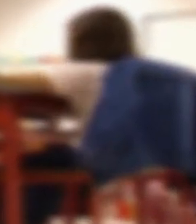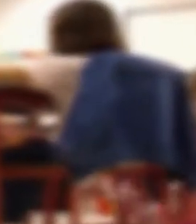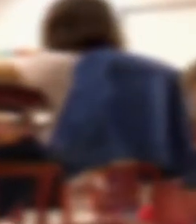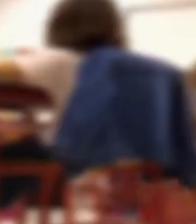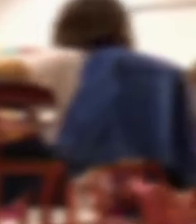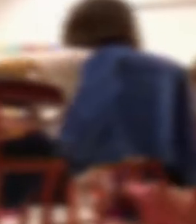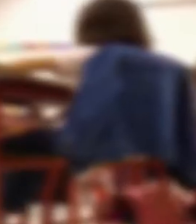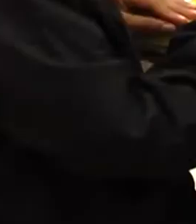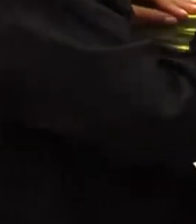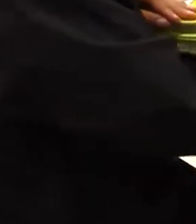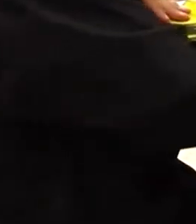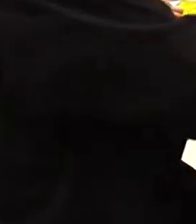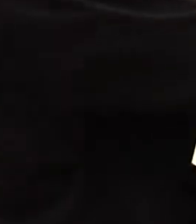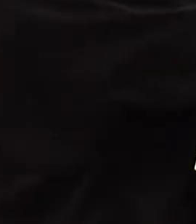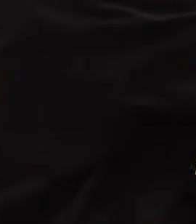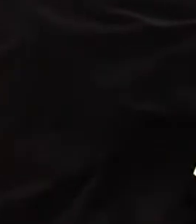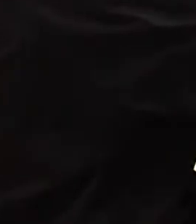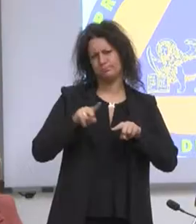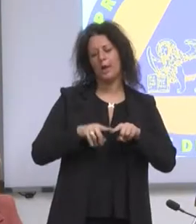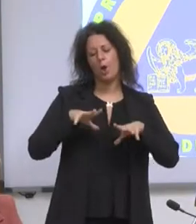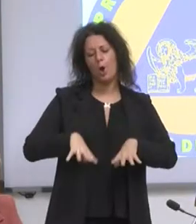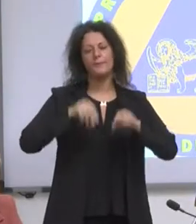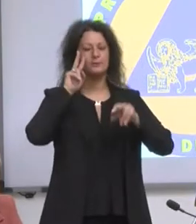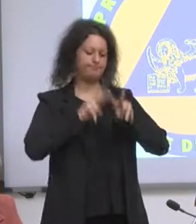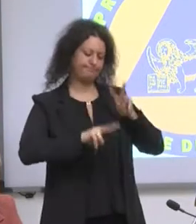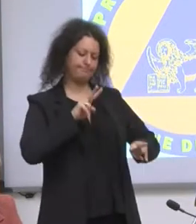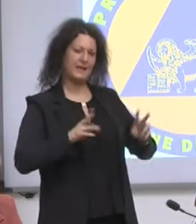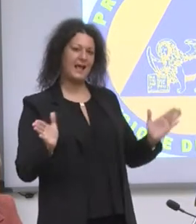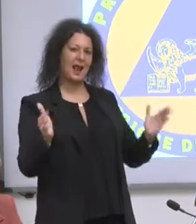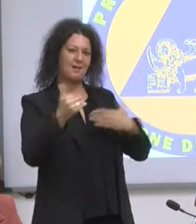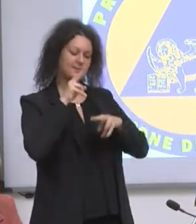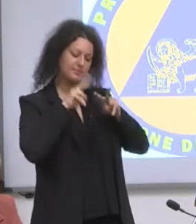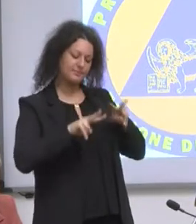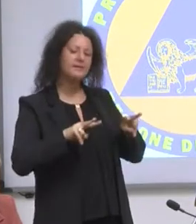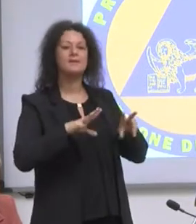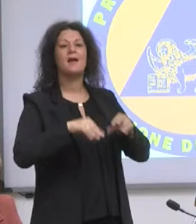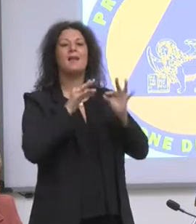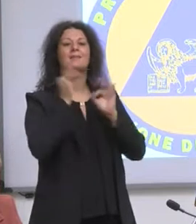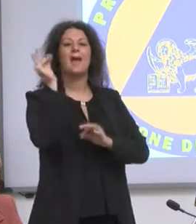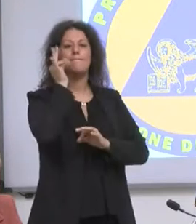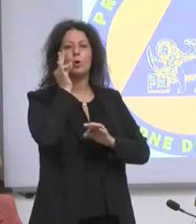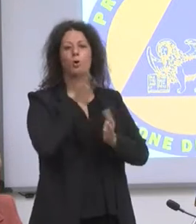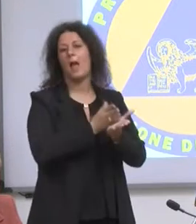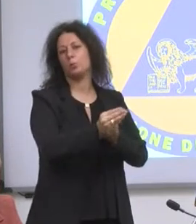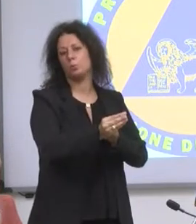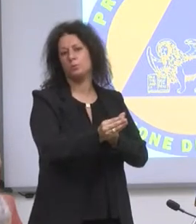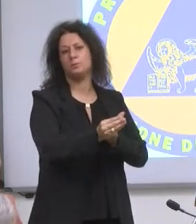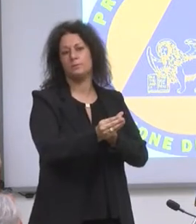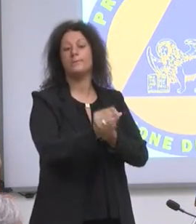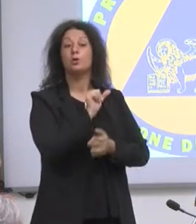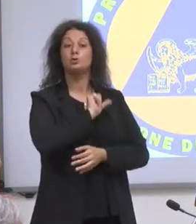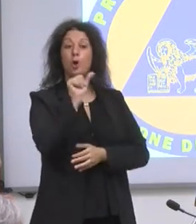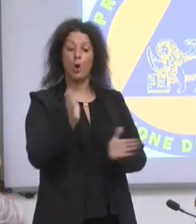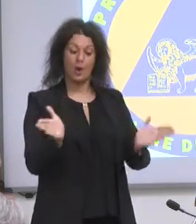si procederà per cerchi concentrici. Si fa il tampone, diciamo, via via a tutta la classe, non solo a loro, ma